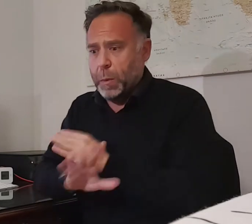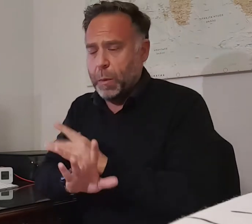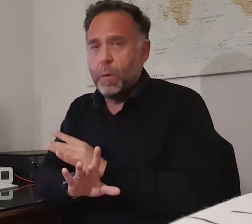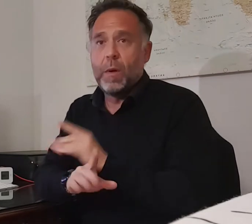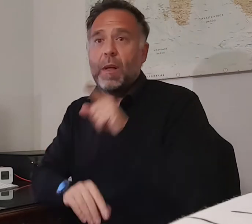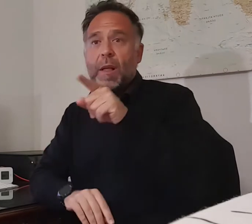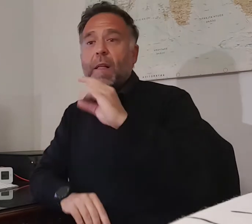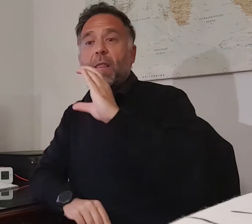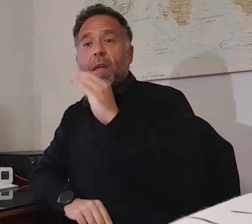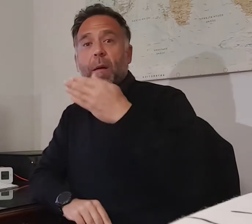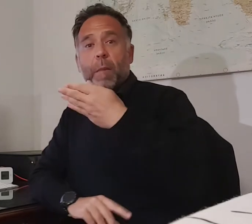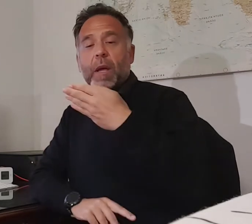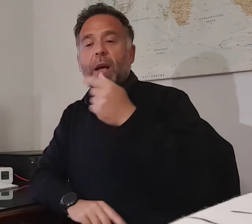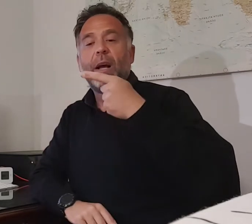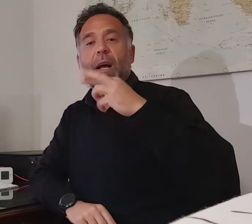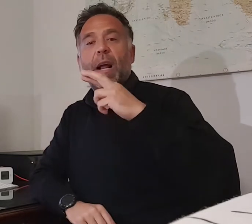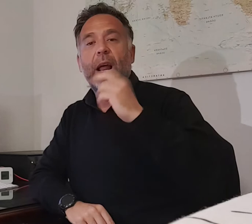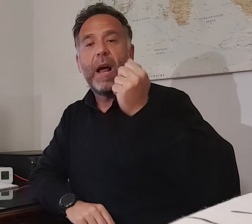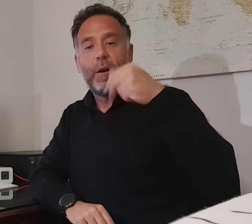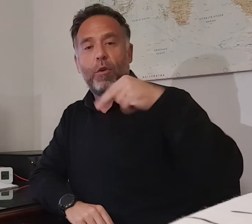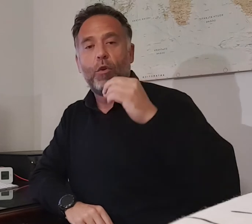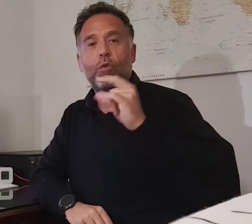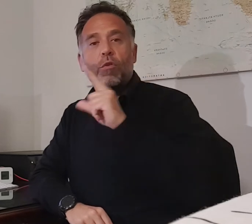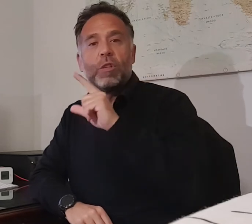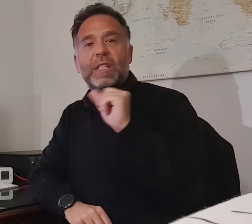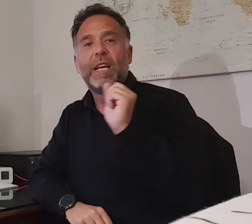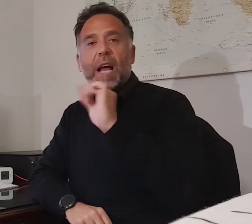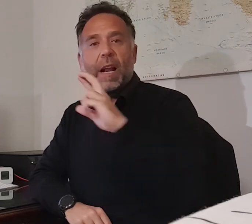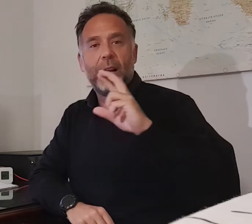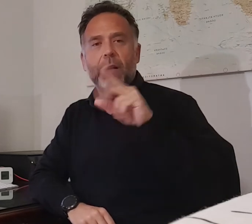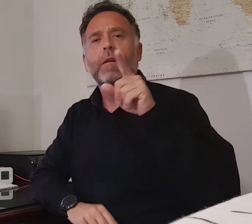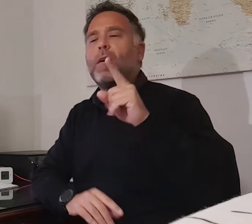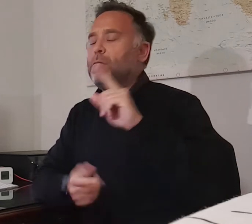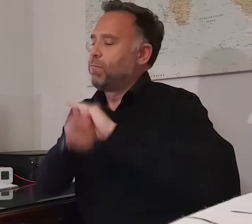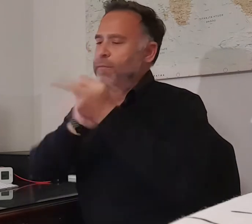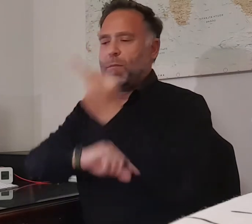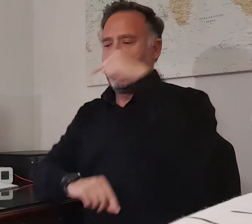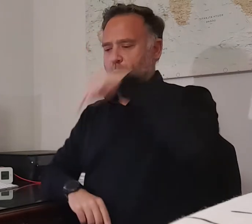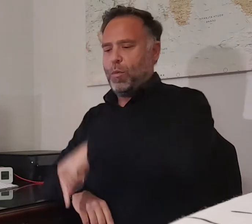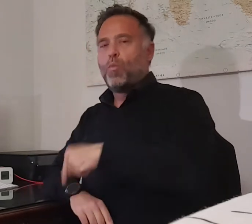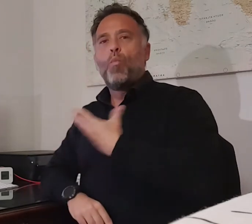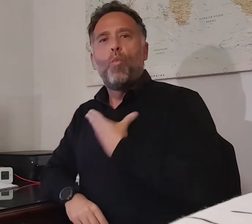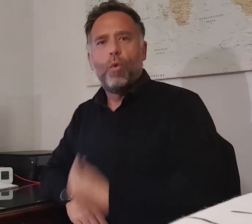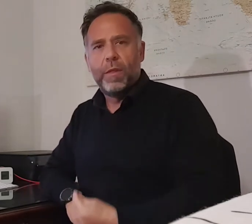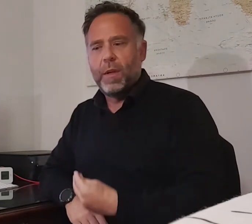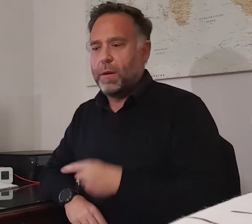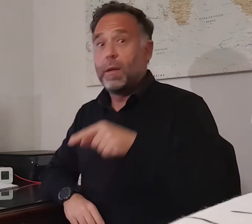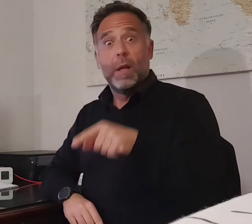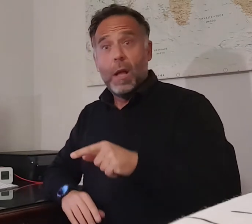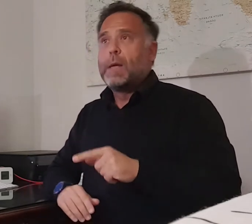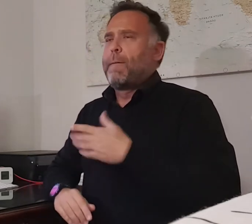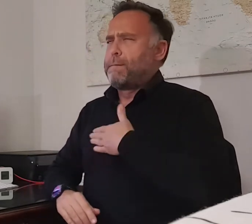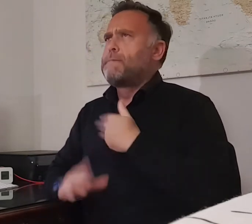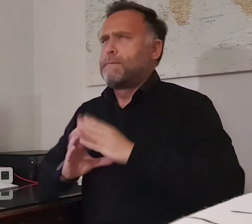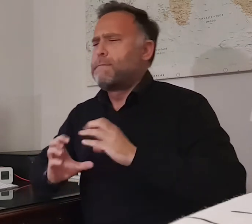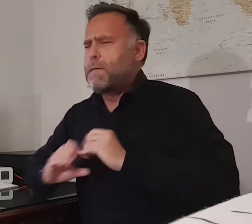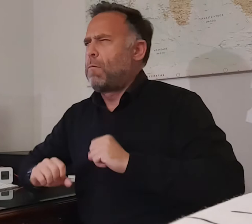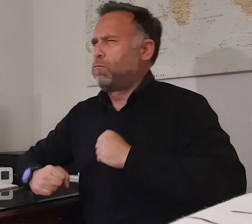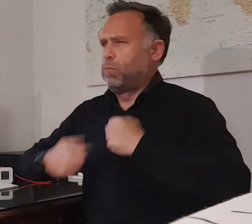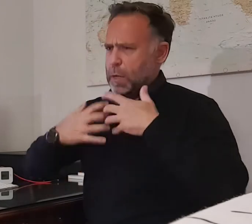CB Granmeyer. Ya en su primera etapa iba a dejar bien claro que quería hacerse un hombre en la máxima competición doméstica y ser